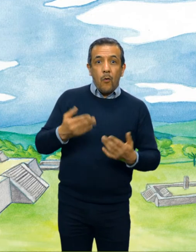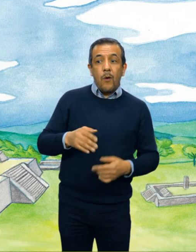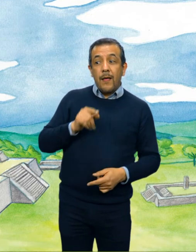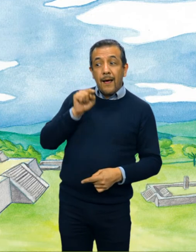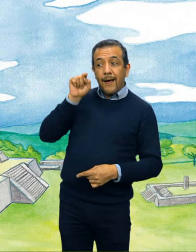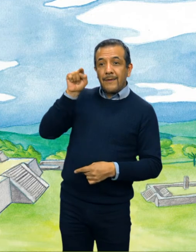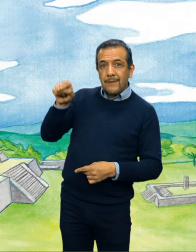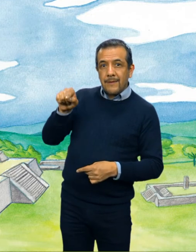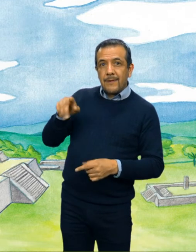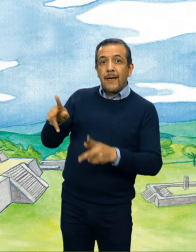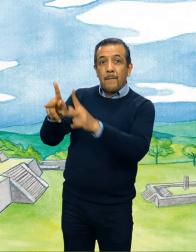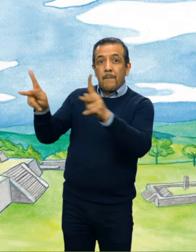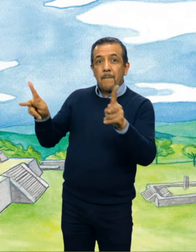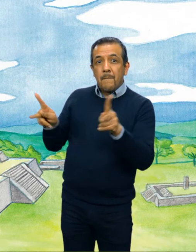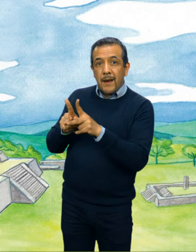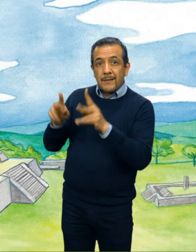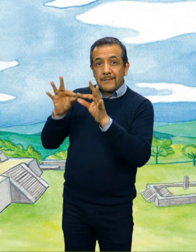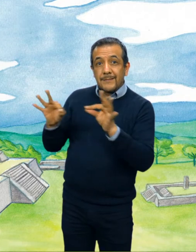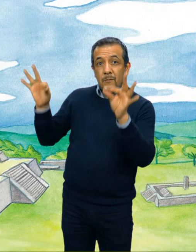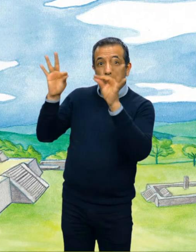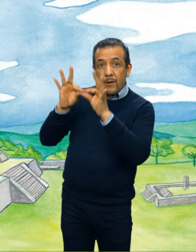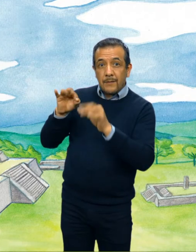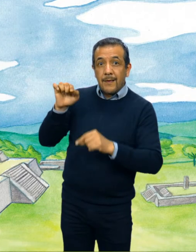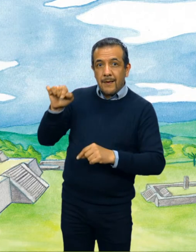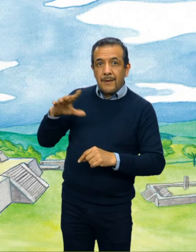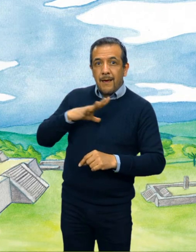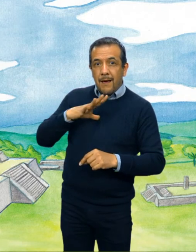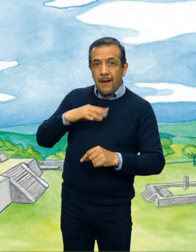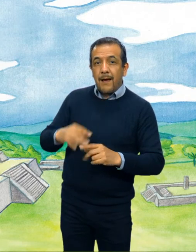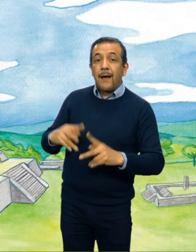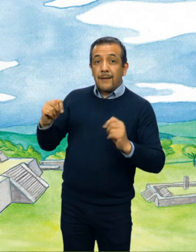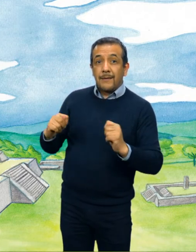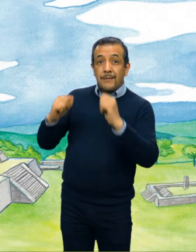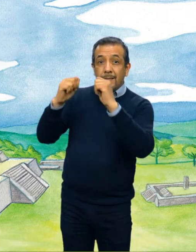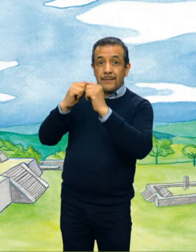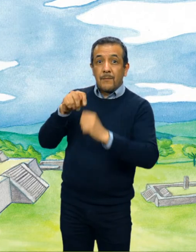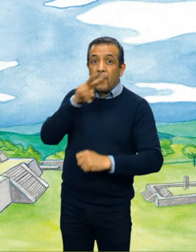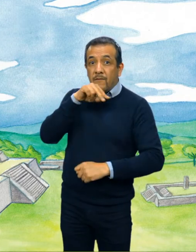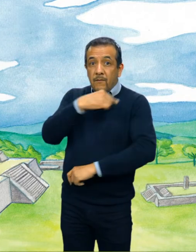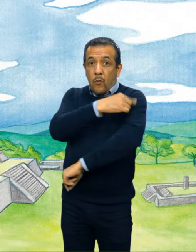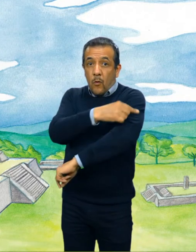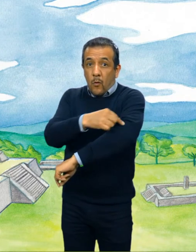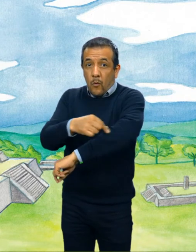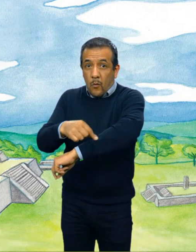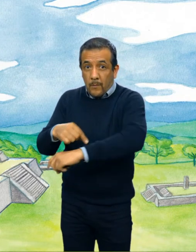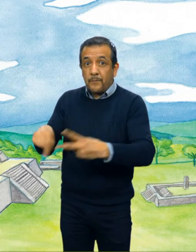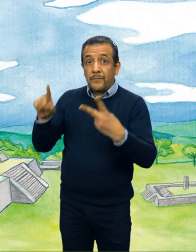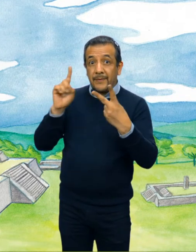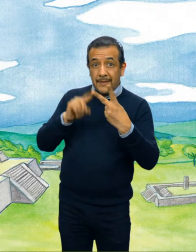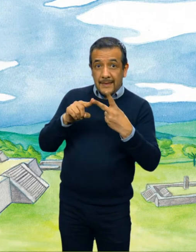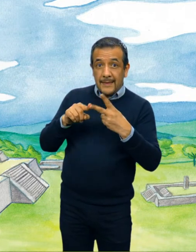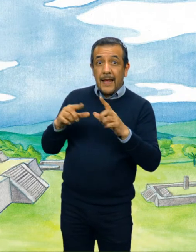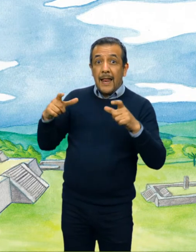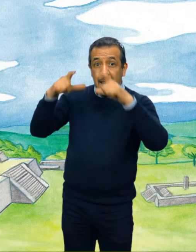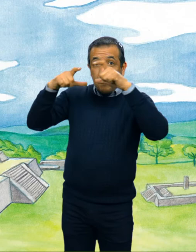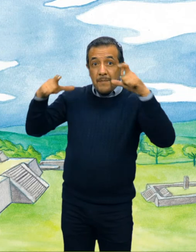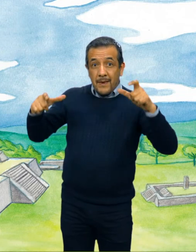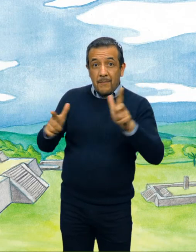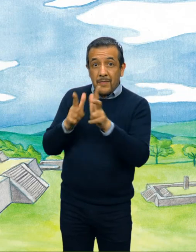la plaza principal, donde se encuentran el Templo de las Serpientes Emplumadas, la Pirámide Gemela y el Templo